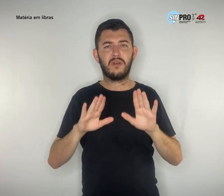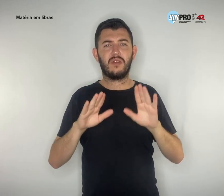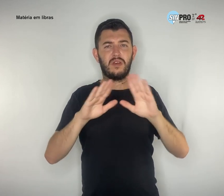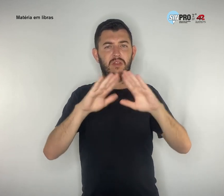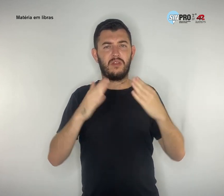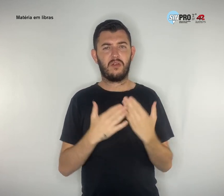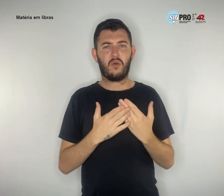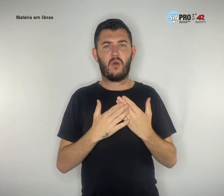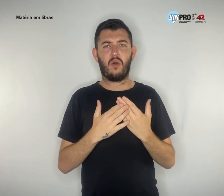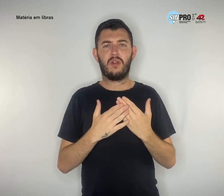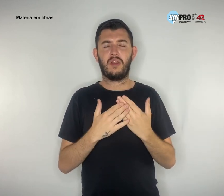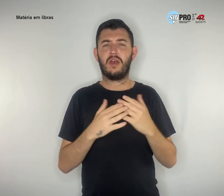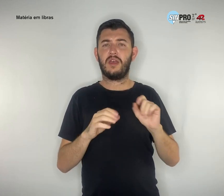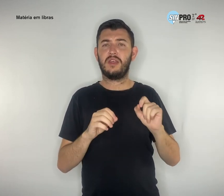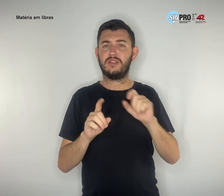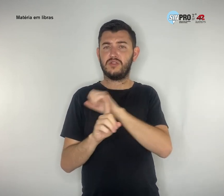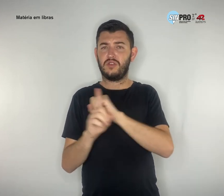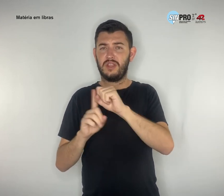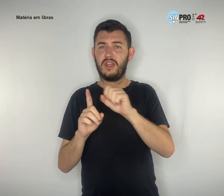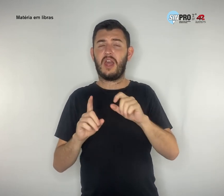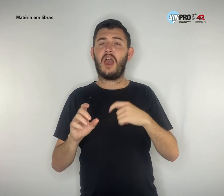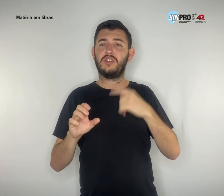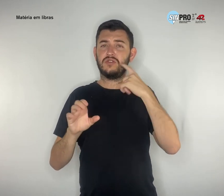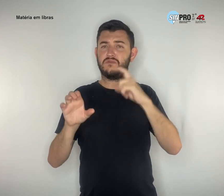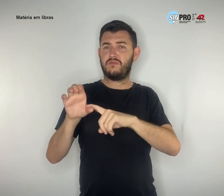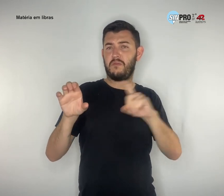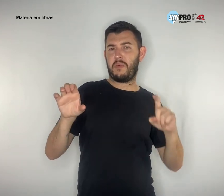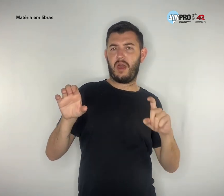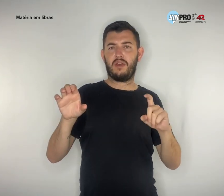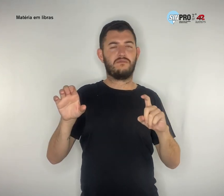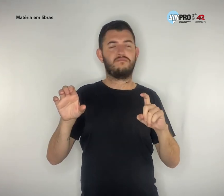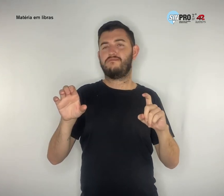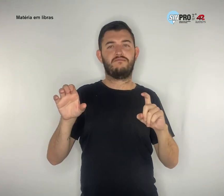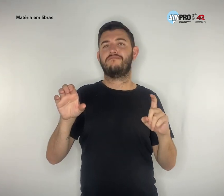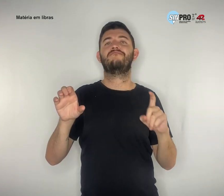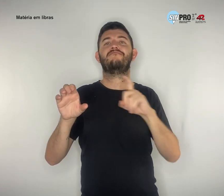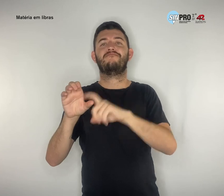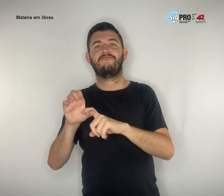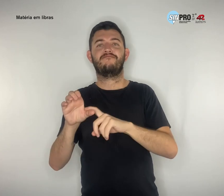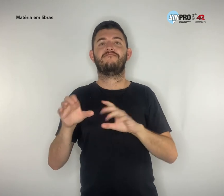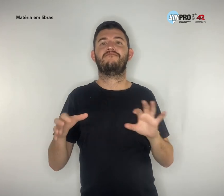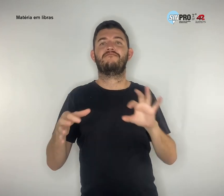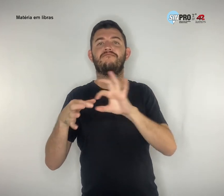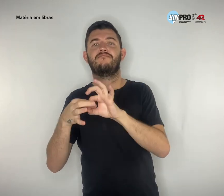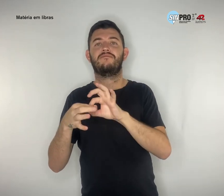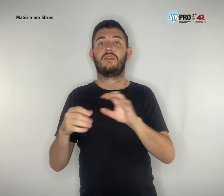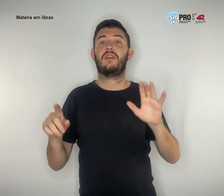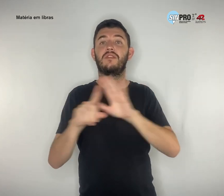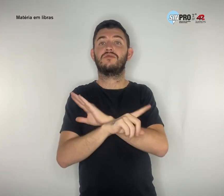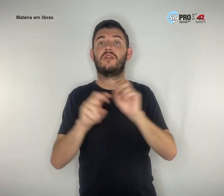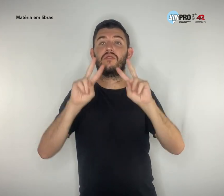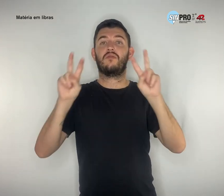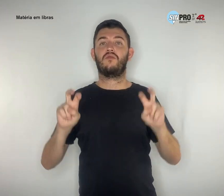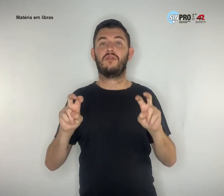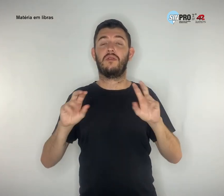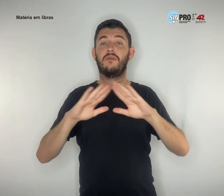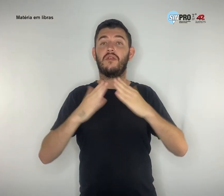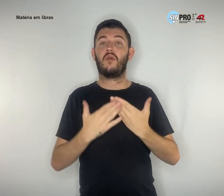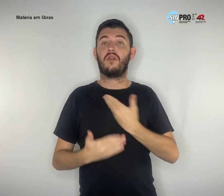separada da sociedade. Questionada sobre a militarização de escolas públicas e